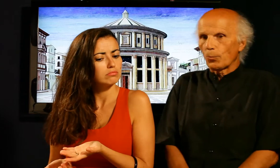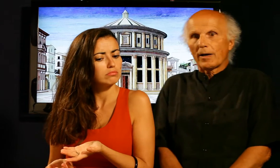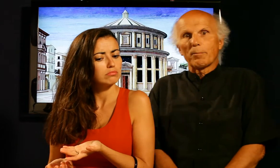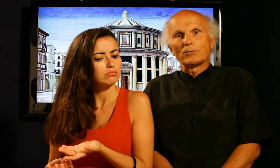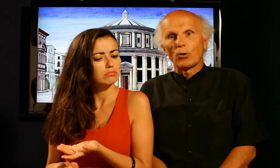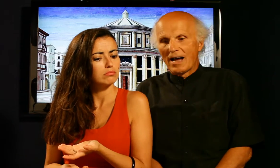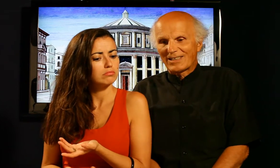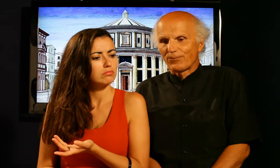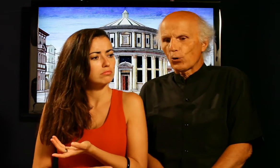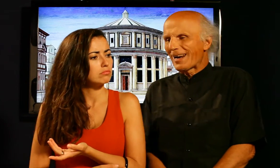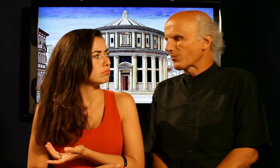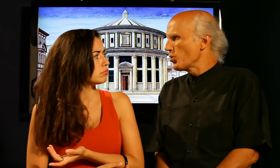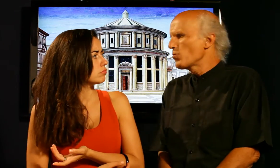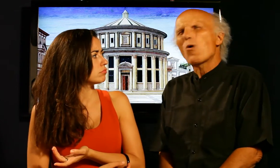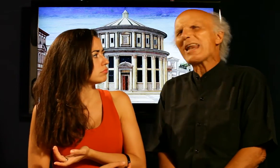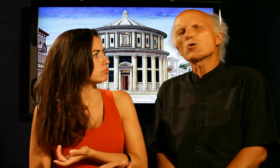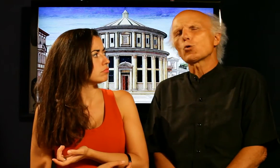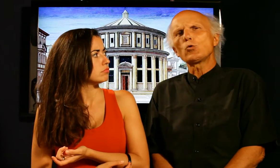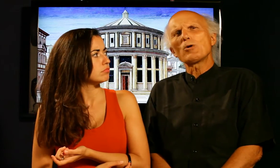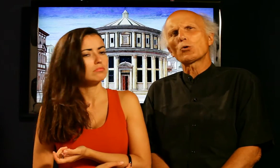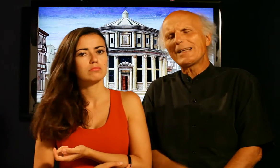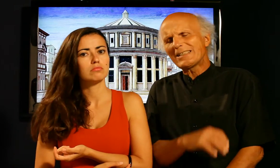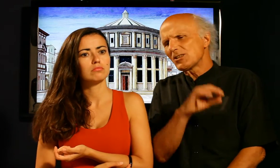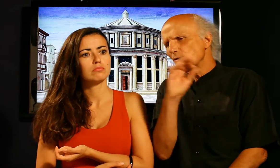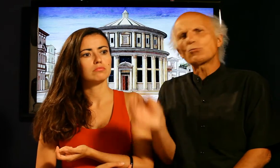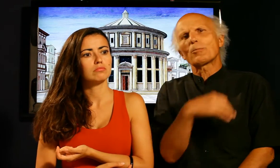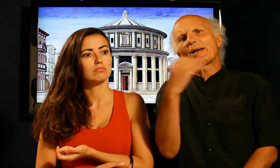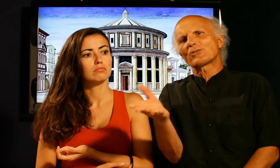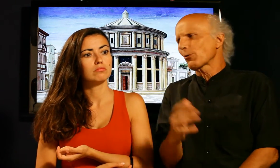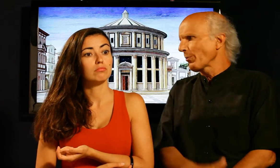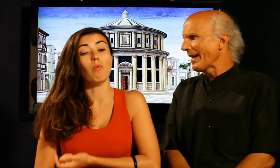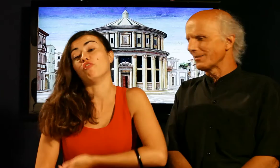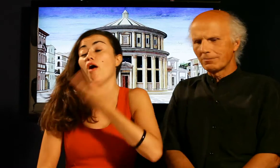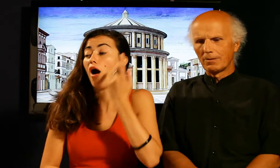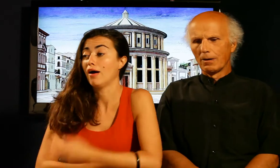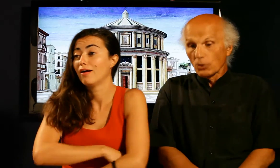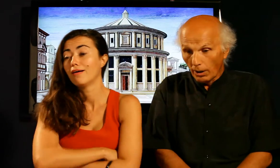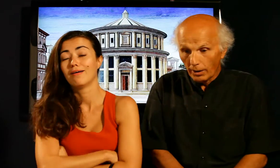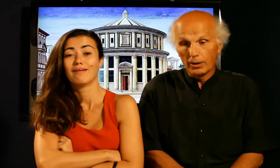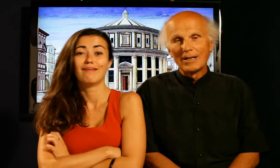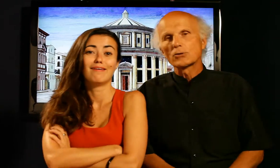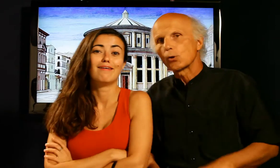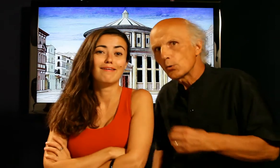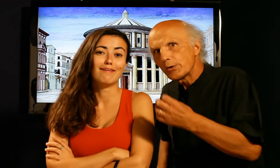parlamento ha sfornato il più alto numero di leggi di tutti i paesi europei sono i